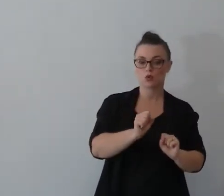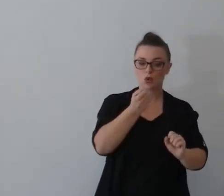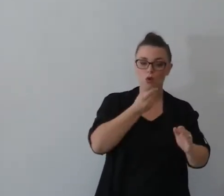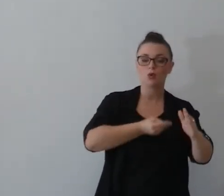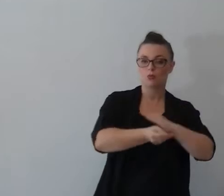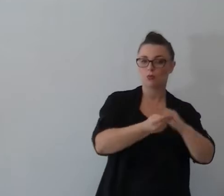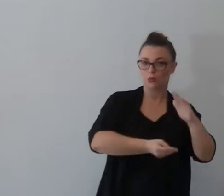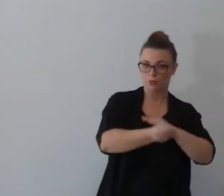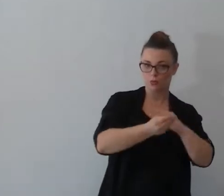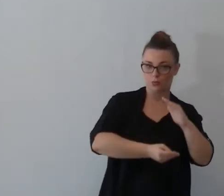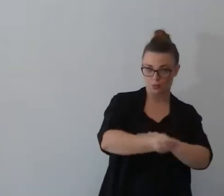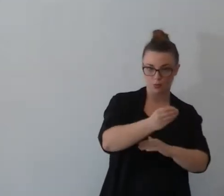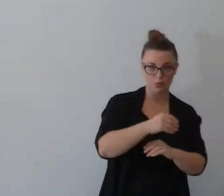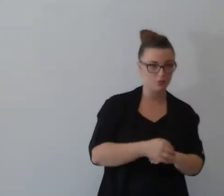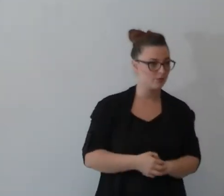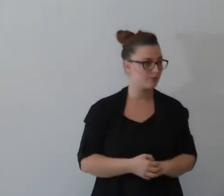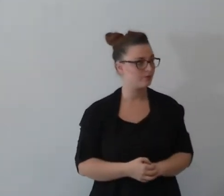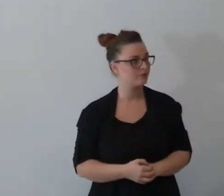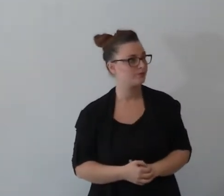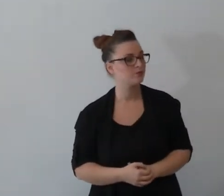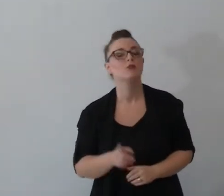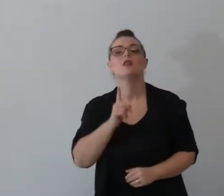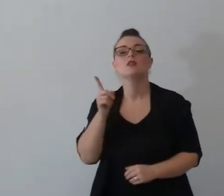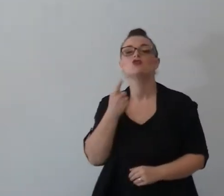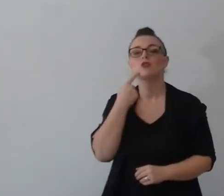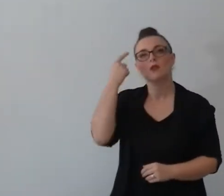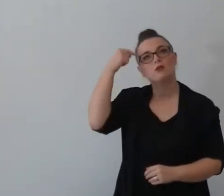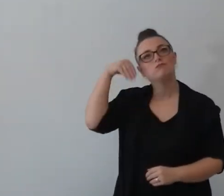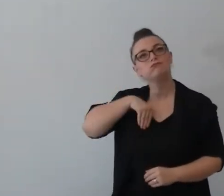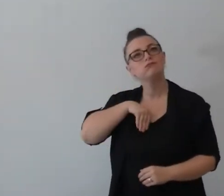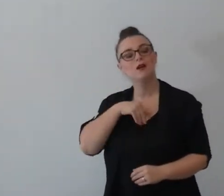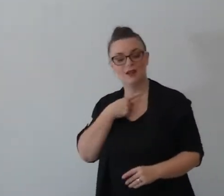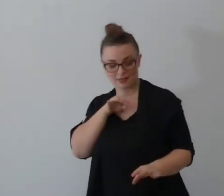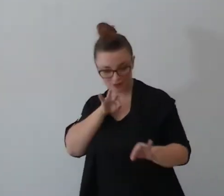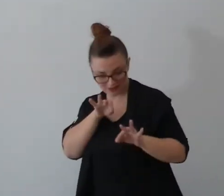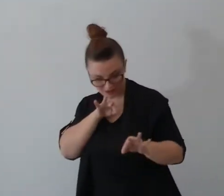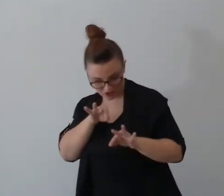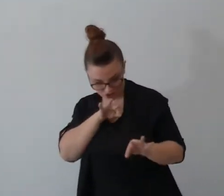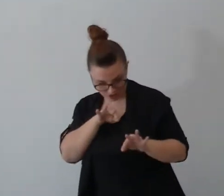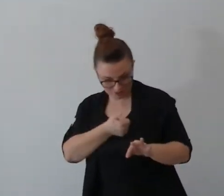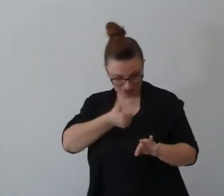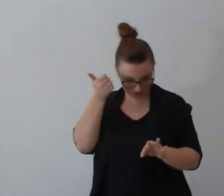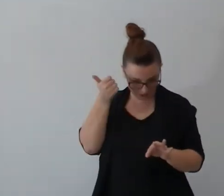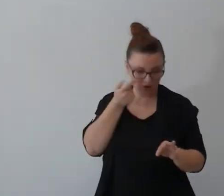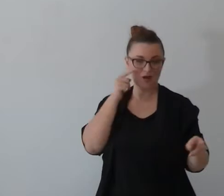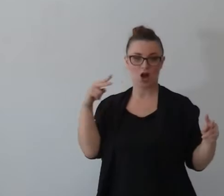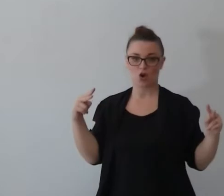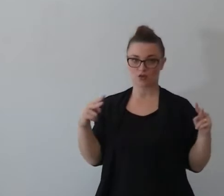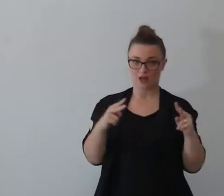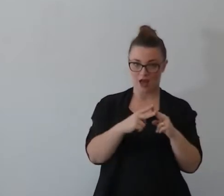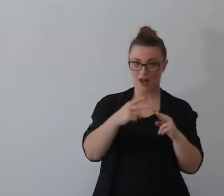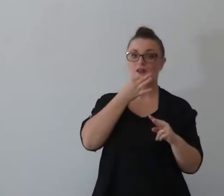sesso lo vedete la strategia di Dio Dio li fa incontrare il finanziamento